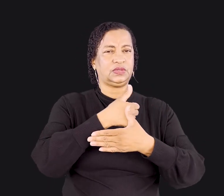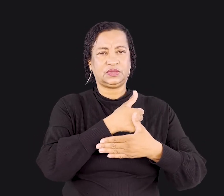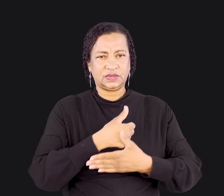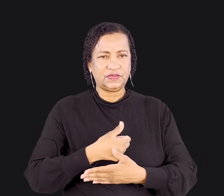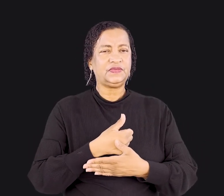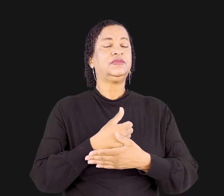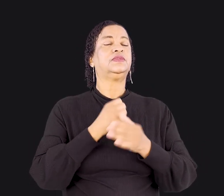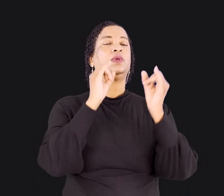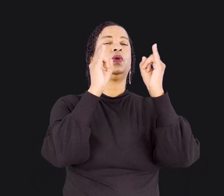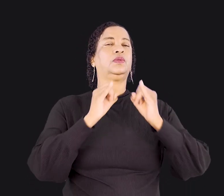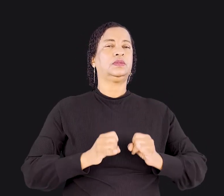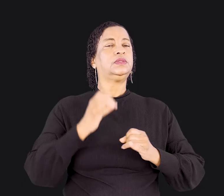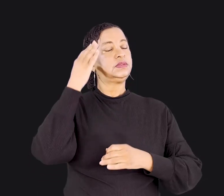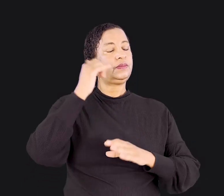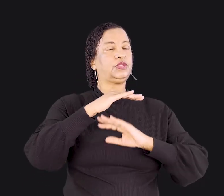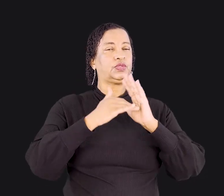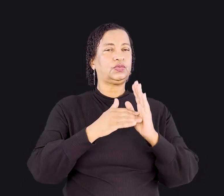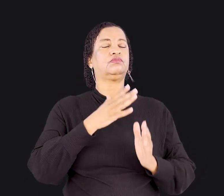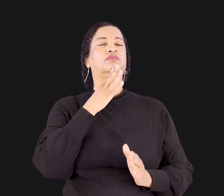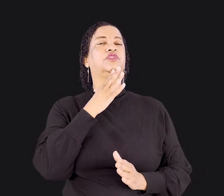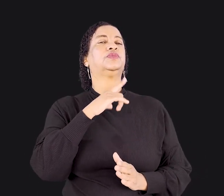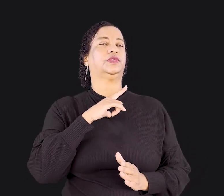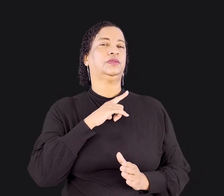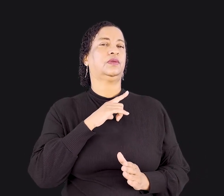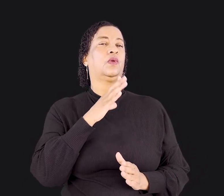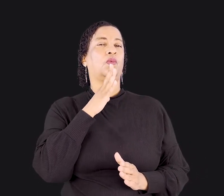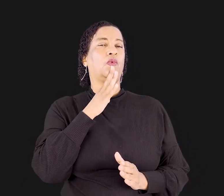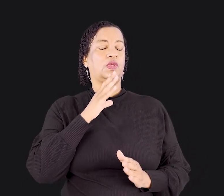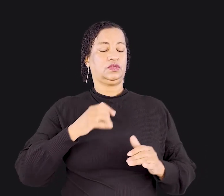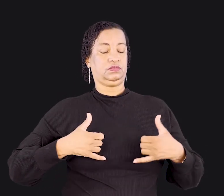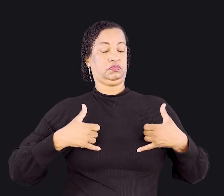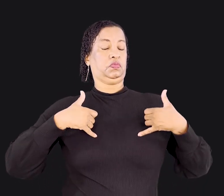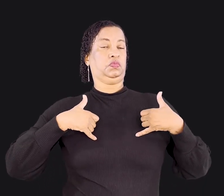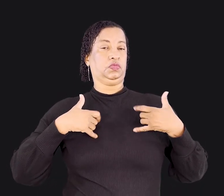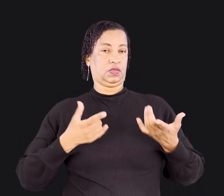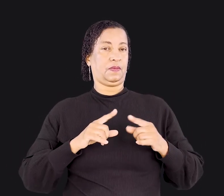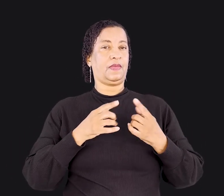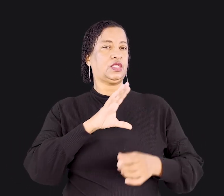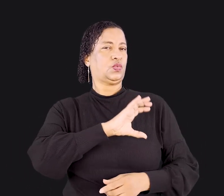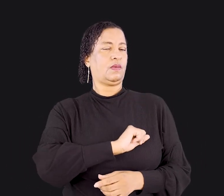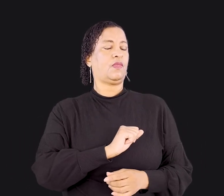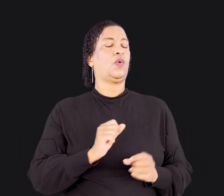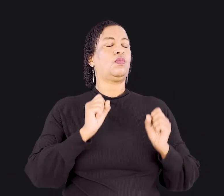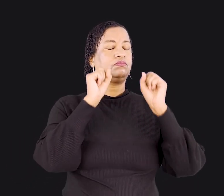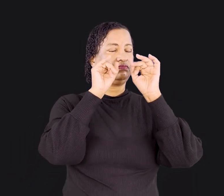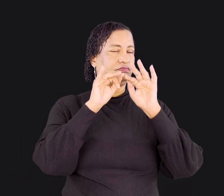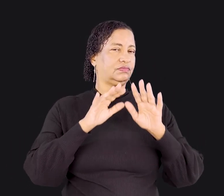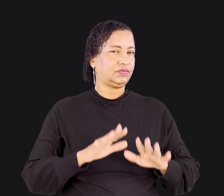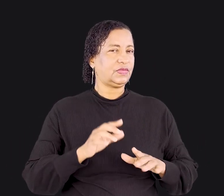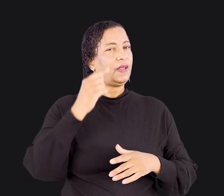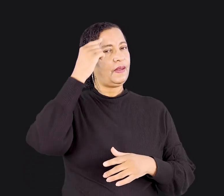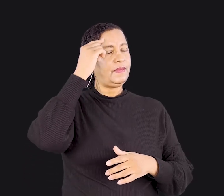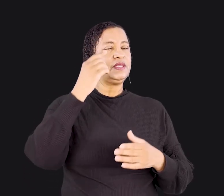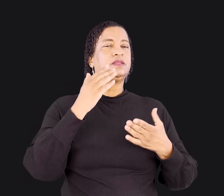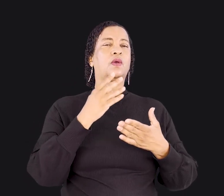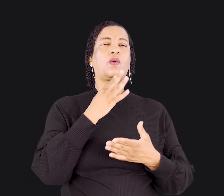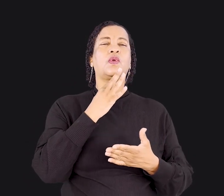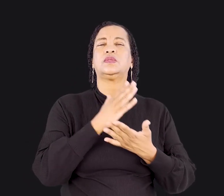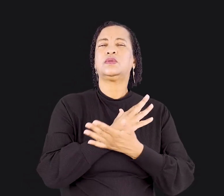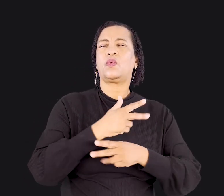todos temos conhecimento. O conhecimento traz orgulho, mas o amor edifica. Quem pensa conhecer alguma coisa ainda não